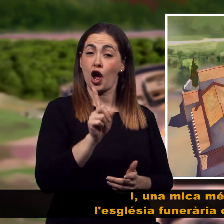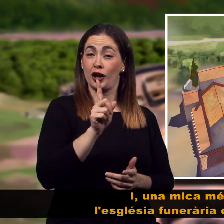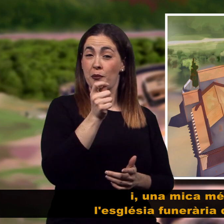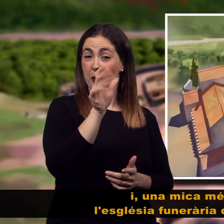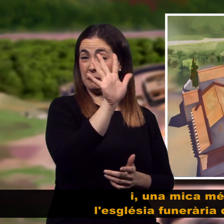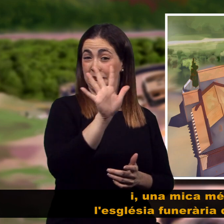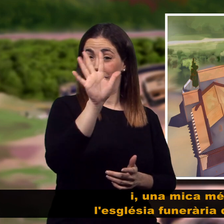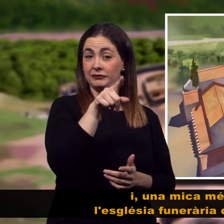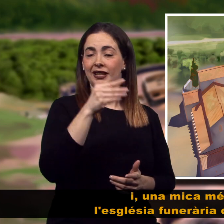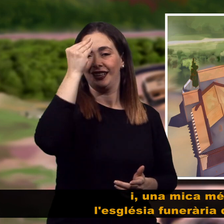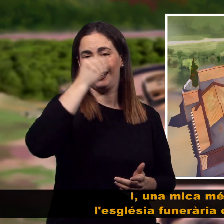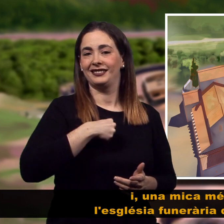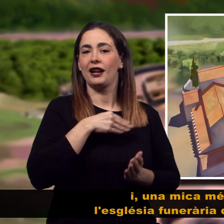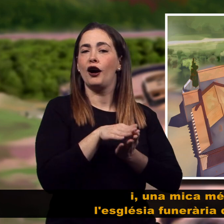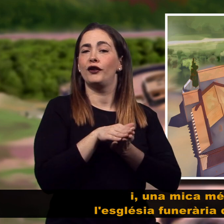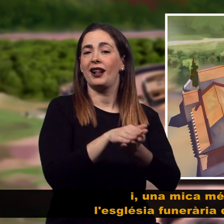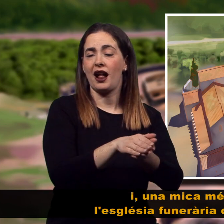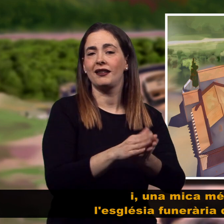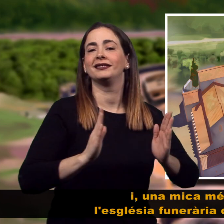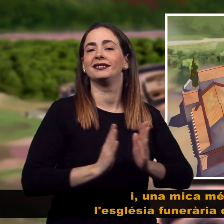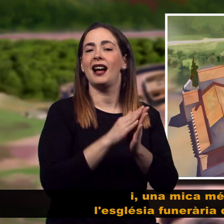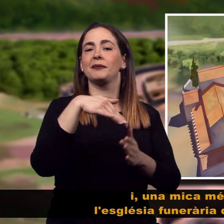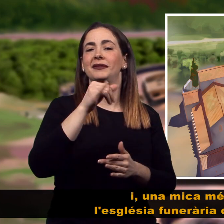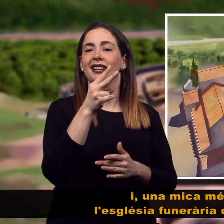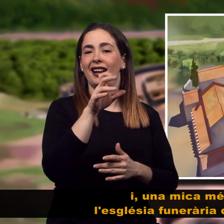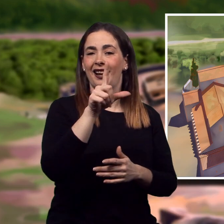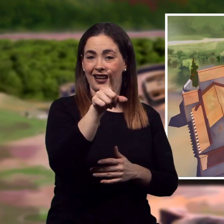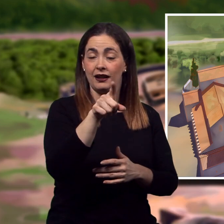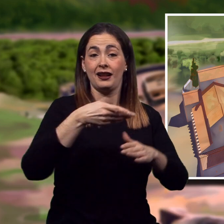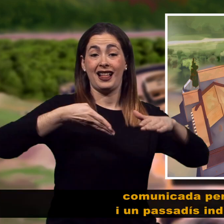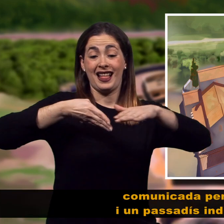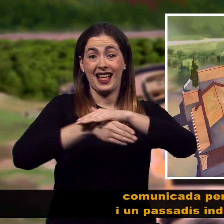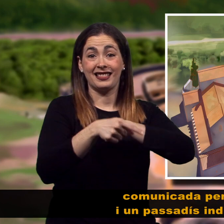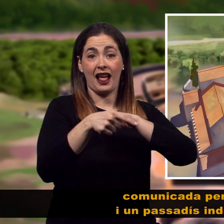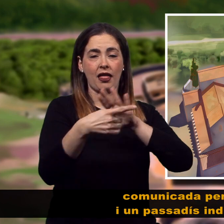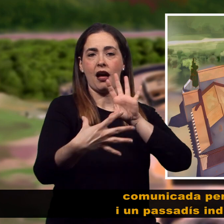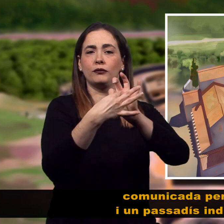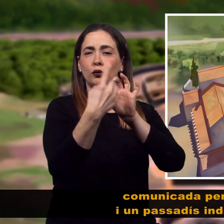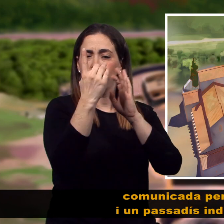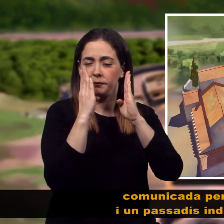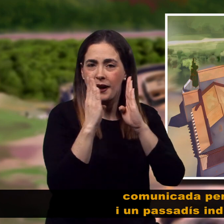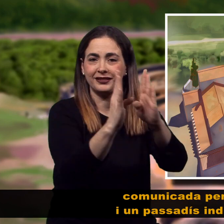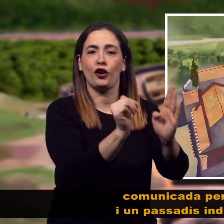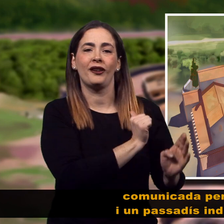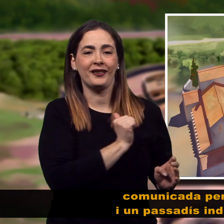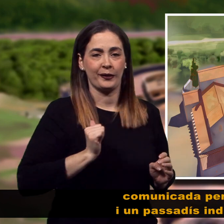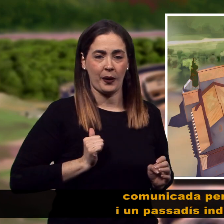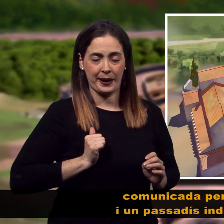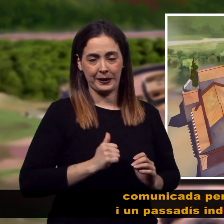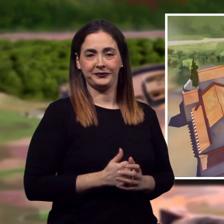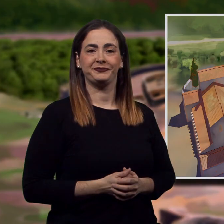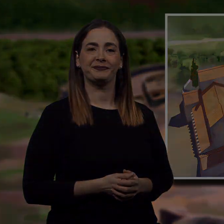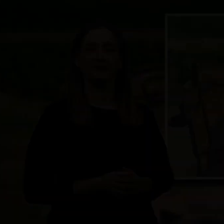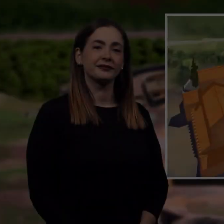I, una mica més al nord, l'església funerària de Sant Miquel, comunicada per una porta i un passadís individualitzat.